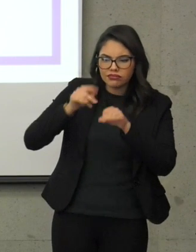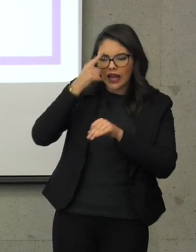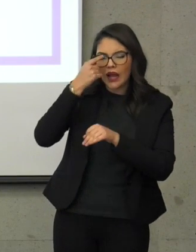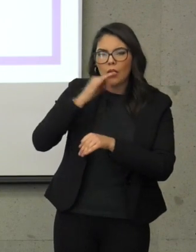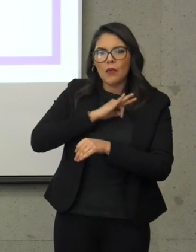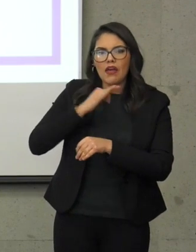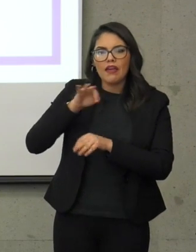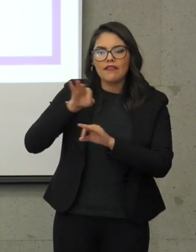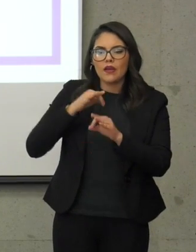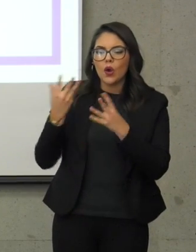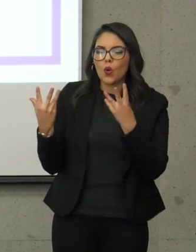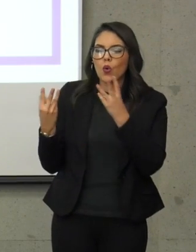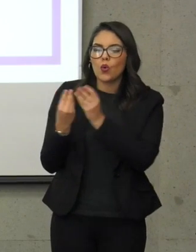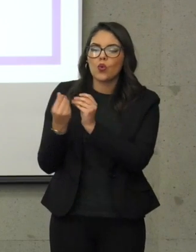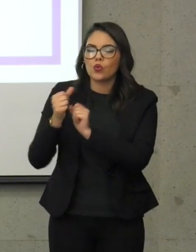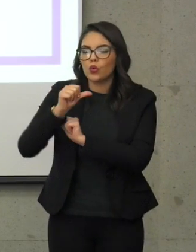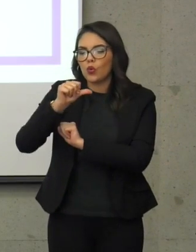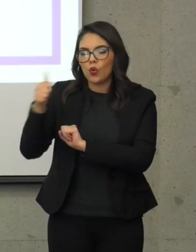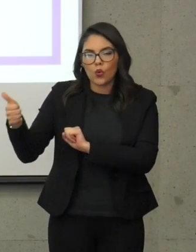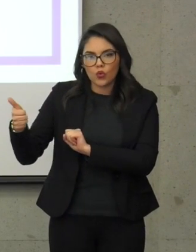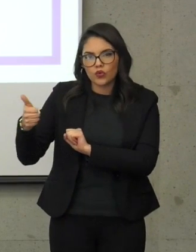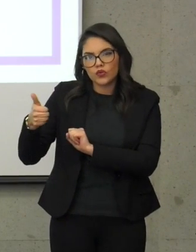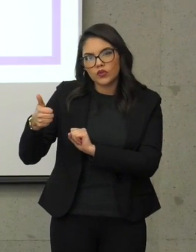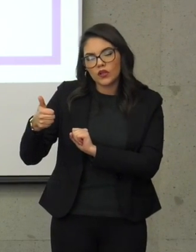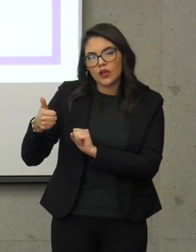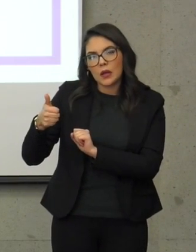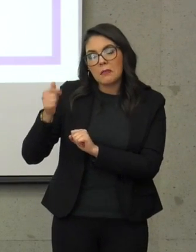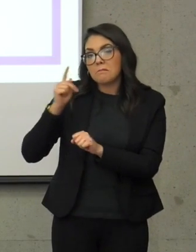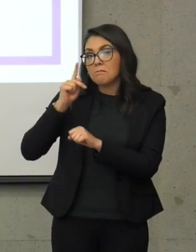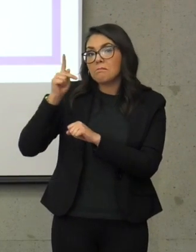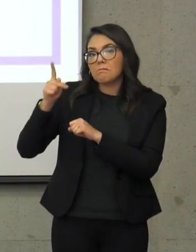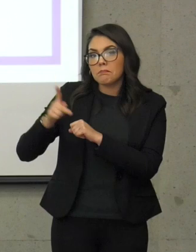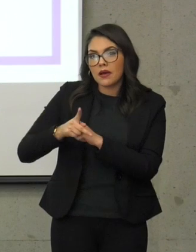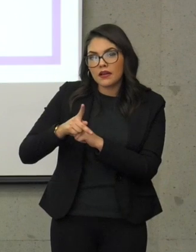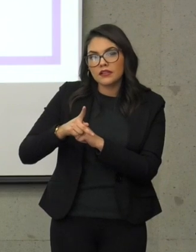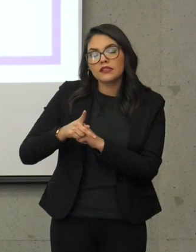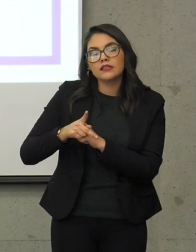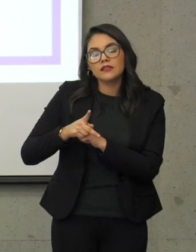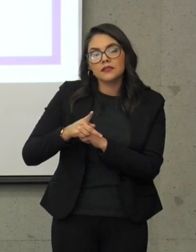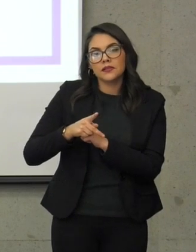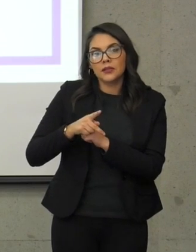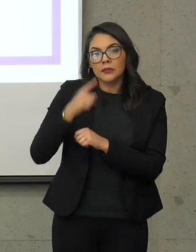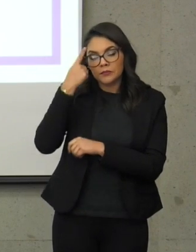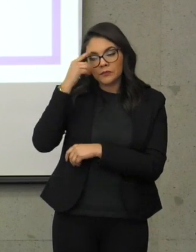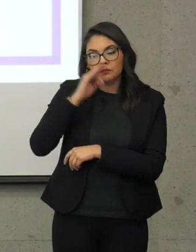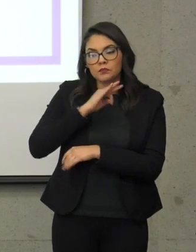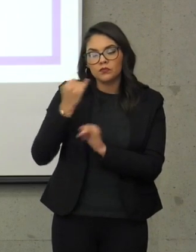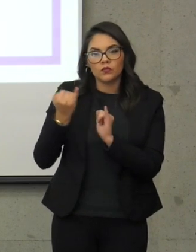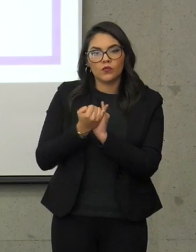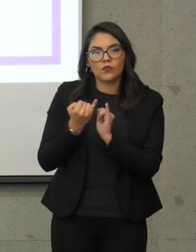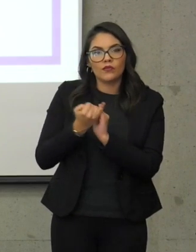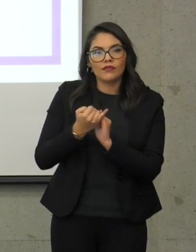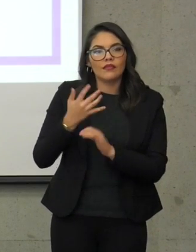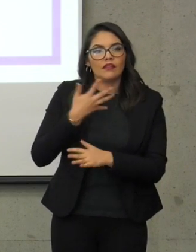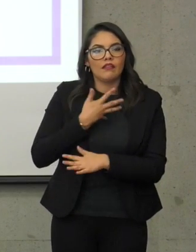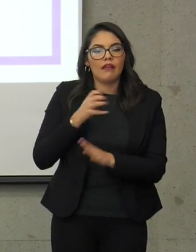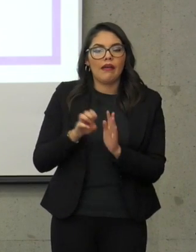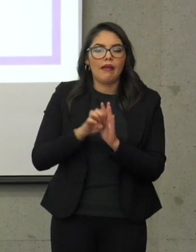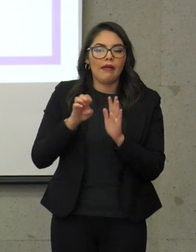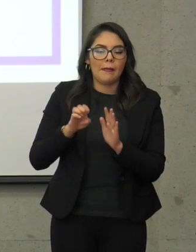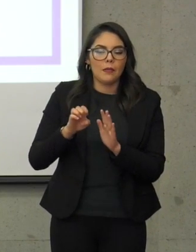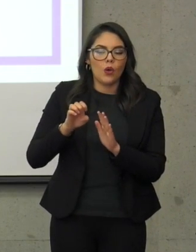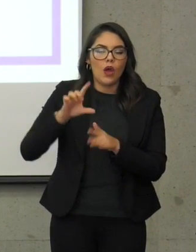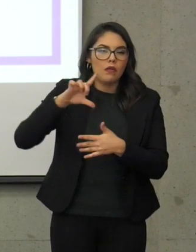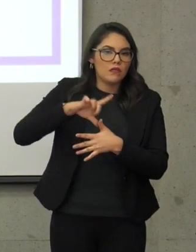países del Triángulo Norte, pero también con los países en donde estamos recibiendo